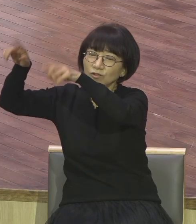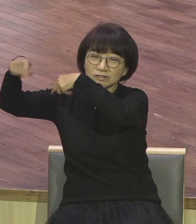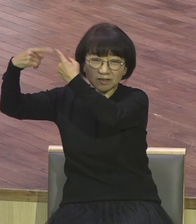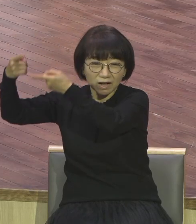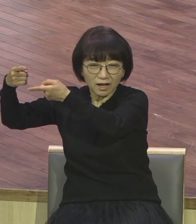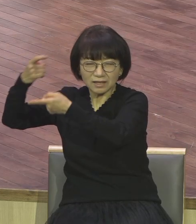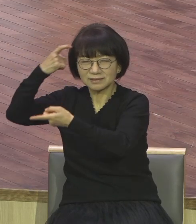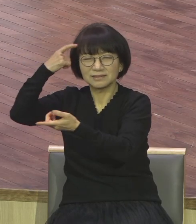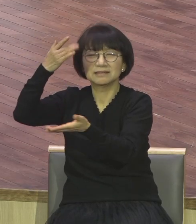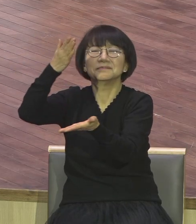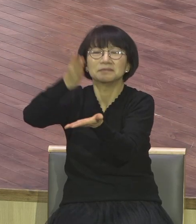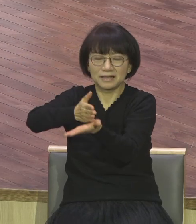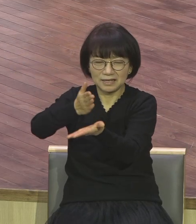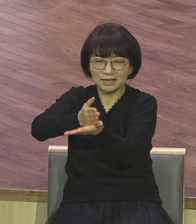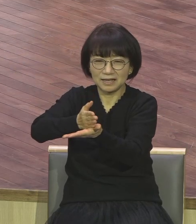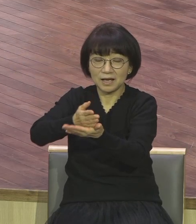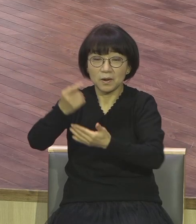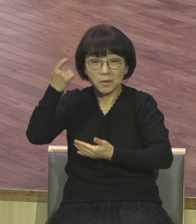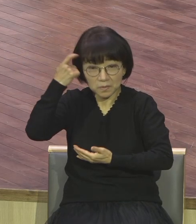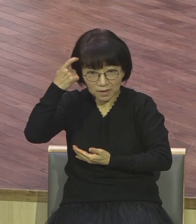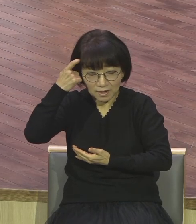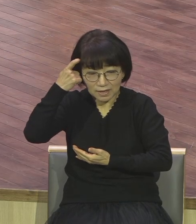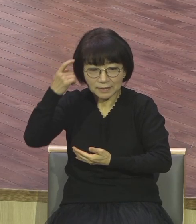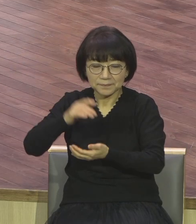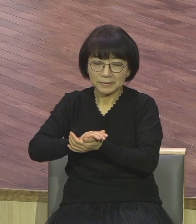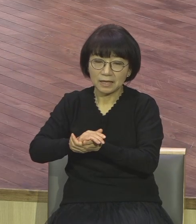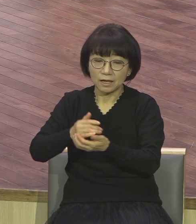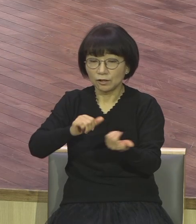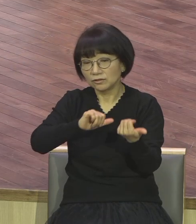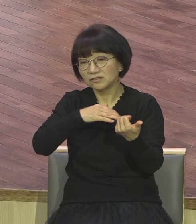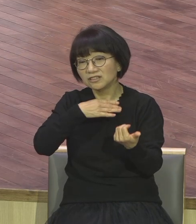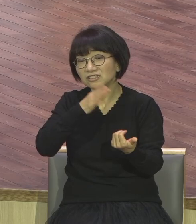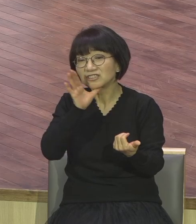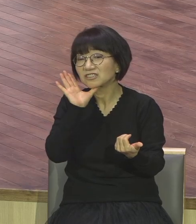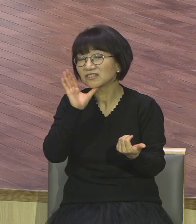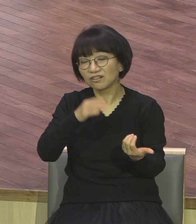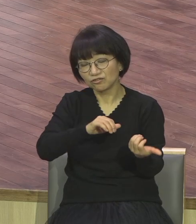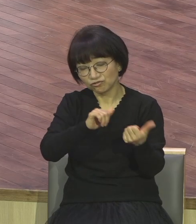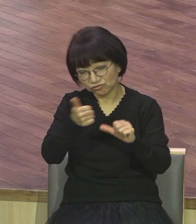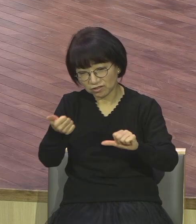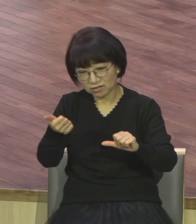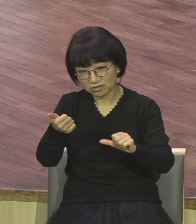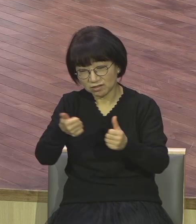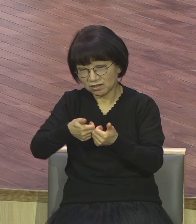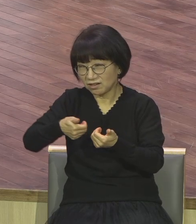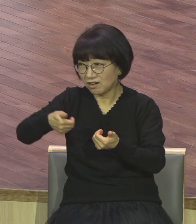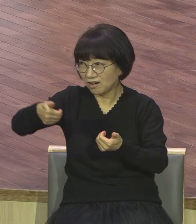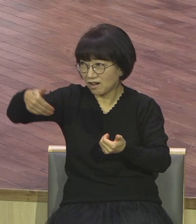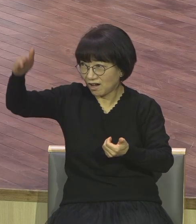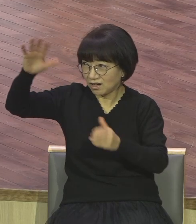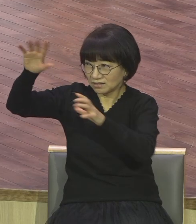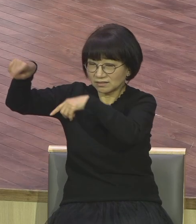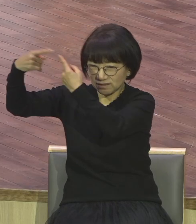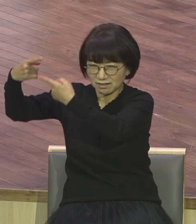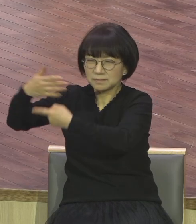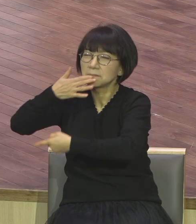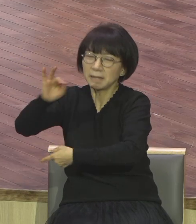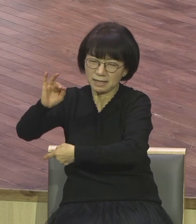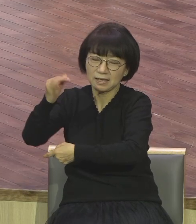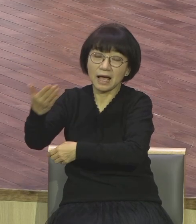땅에서 이 땅에서 천국 백성의 삶을 그렇게 살라는 것입니다 지난주에 말씀을